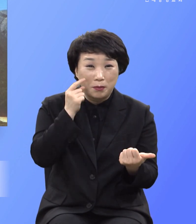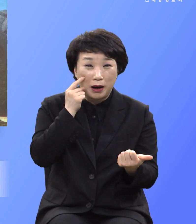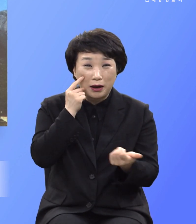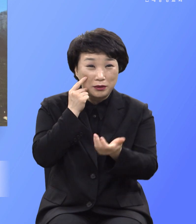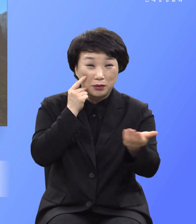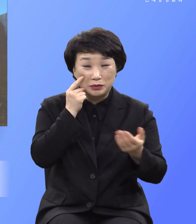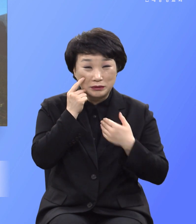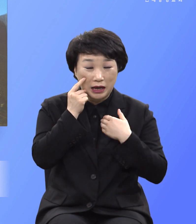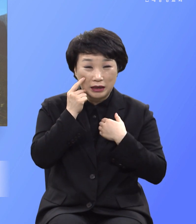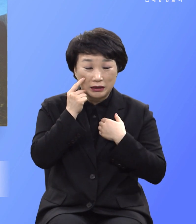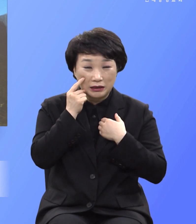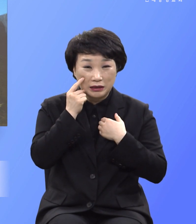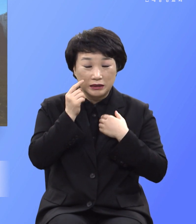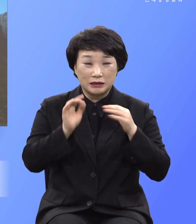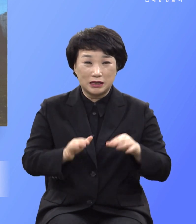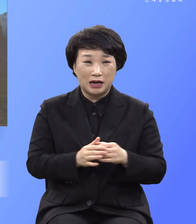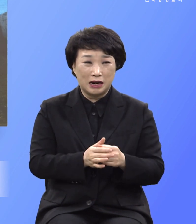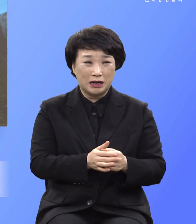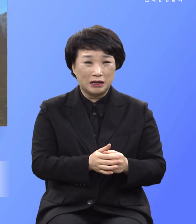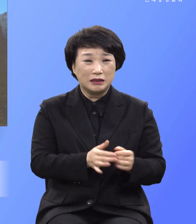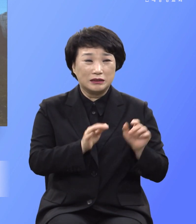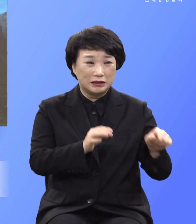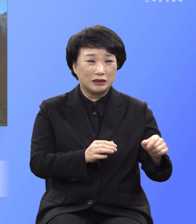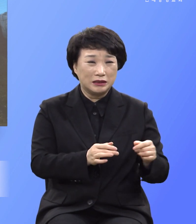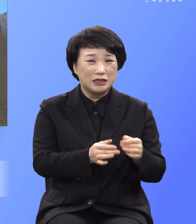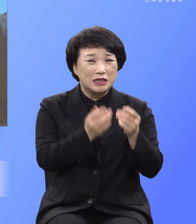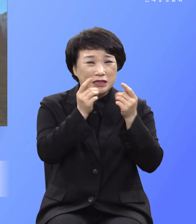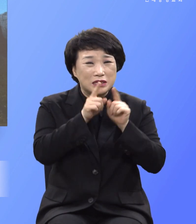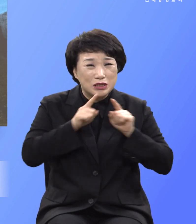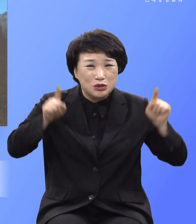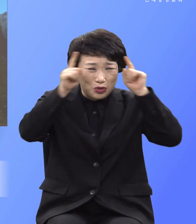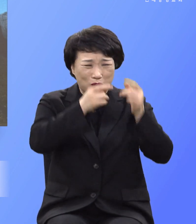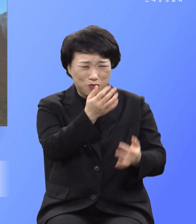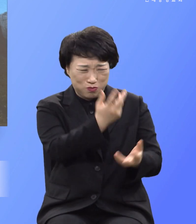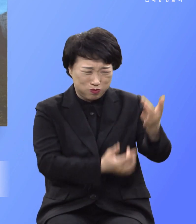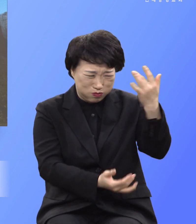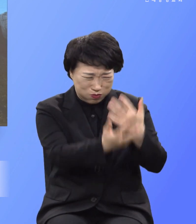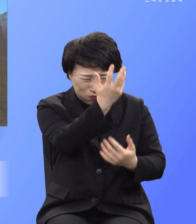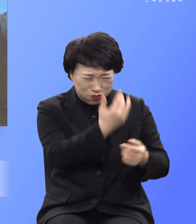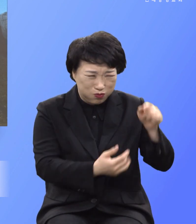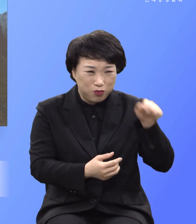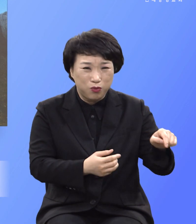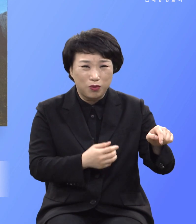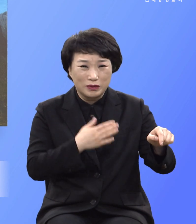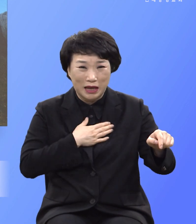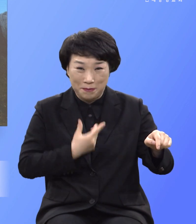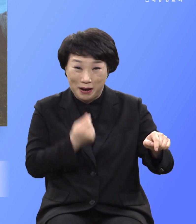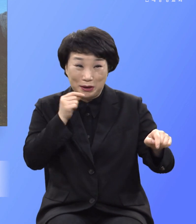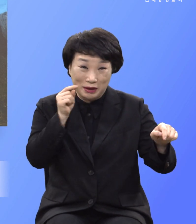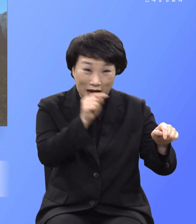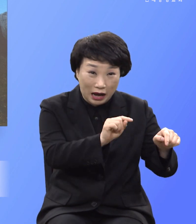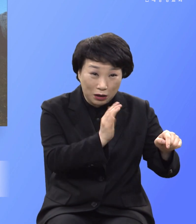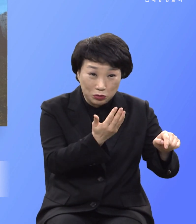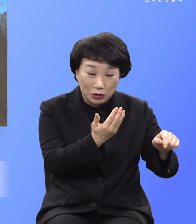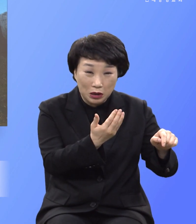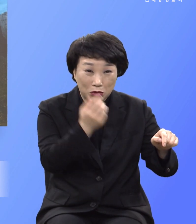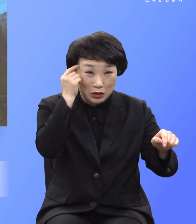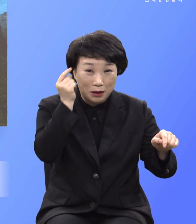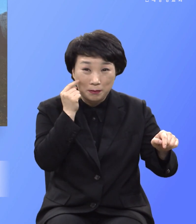풀묻불 같은 지옥불에 내가 지금 당장에 들어가야 된다 하고